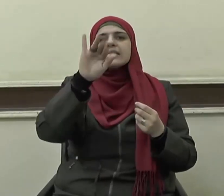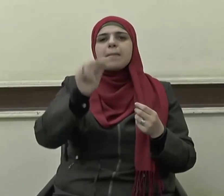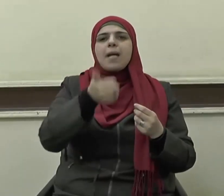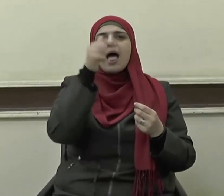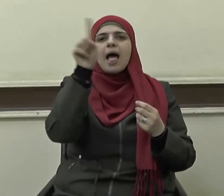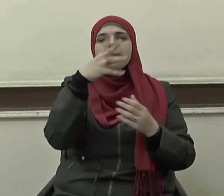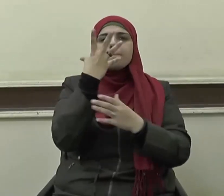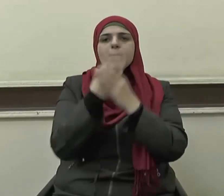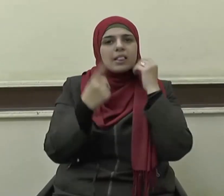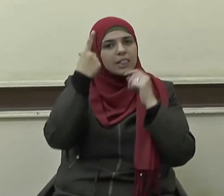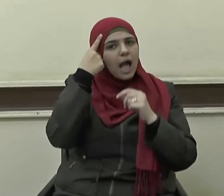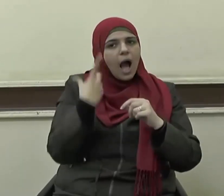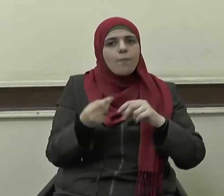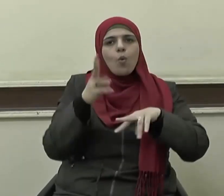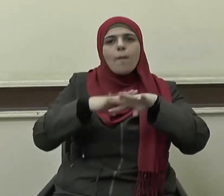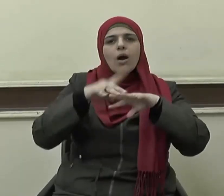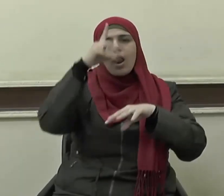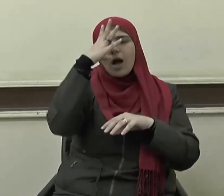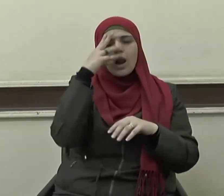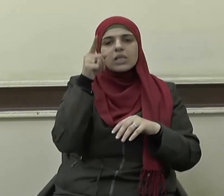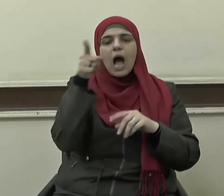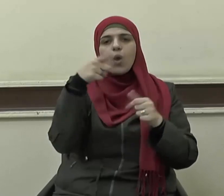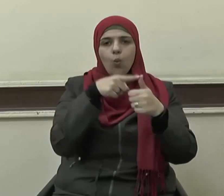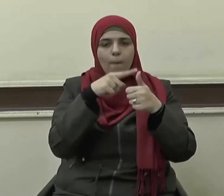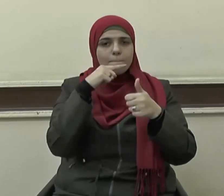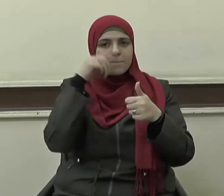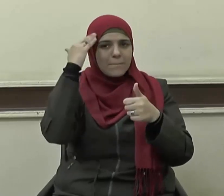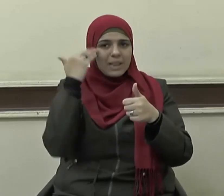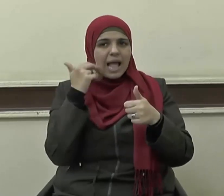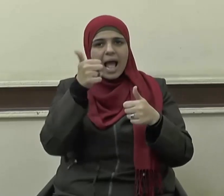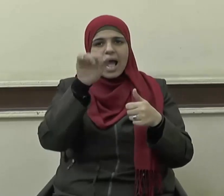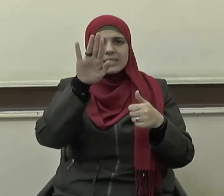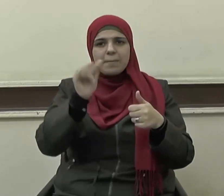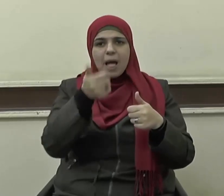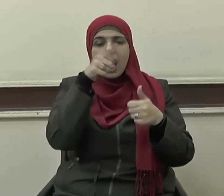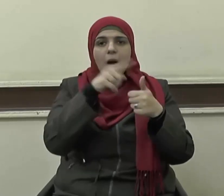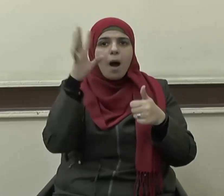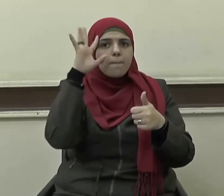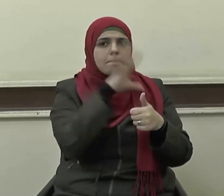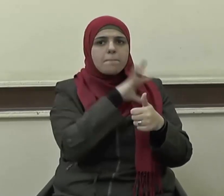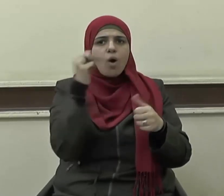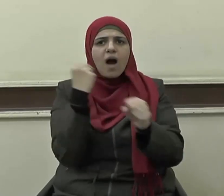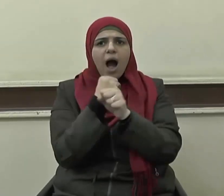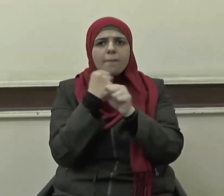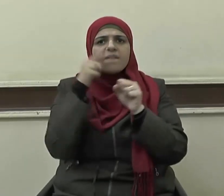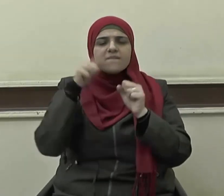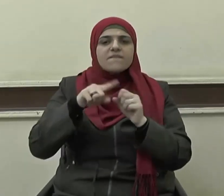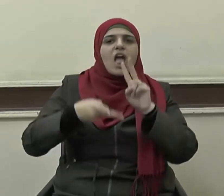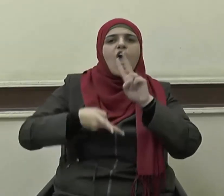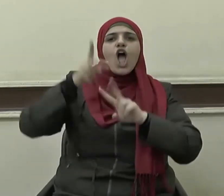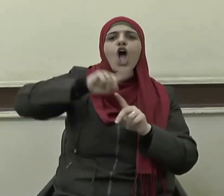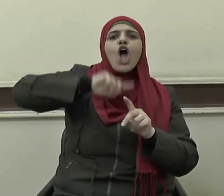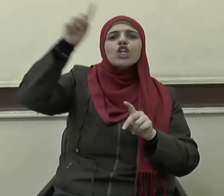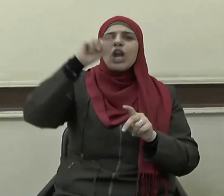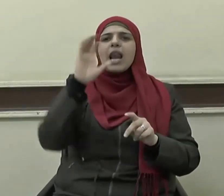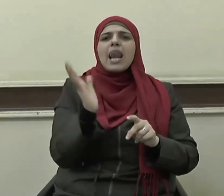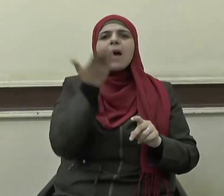أبي بكر رضي الله تعالى عنهما ودورها البارز في الهجرة النبوية حيث